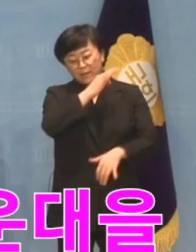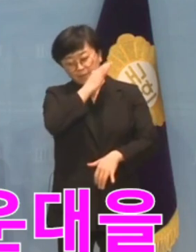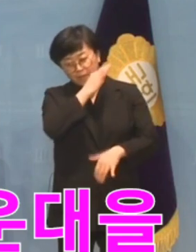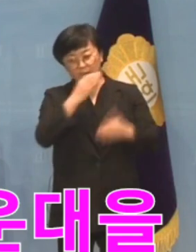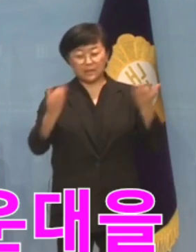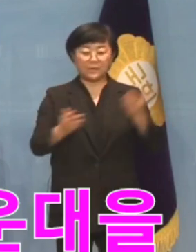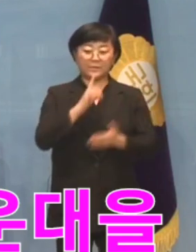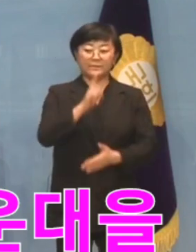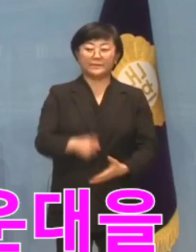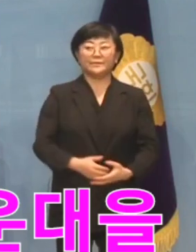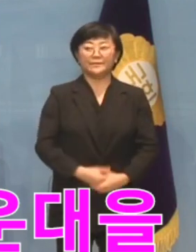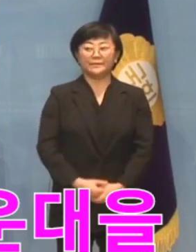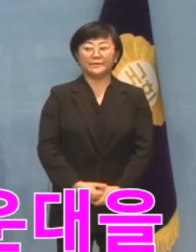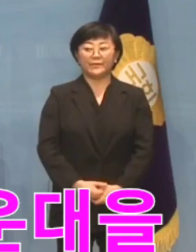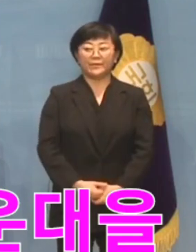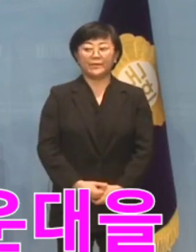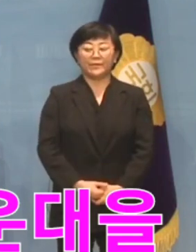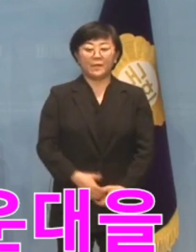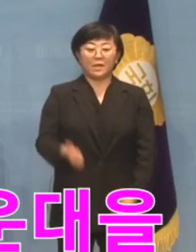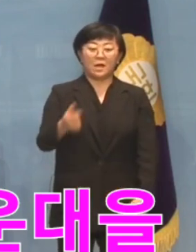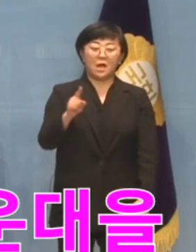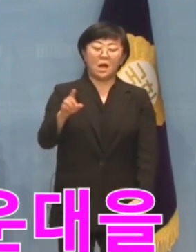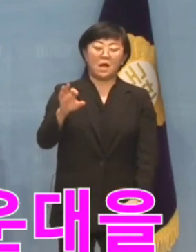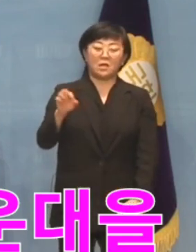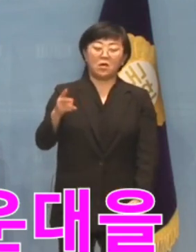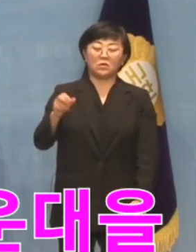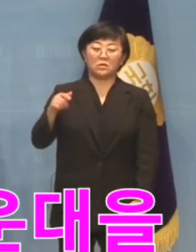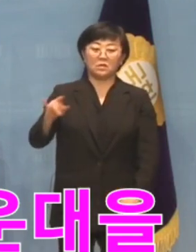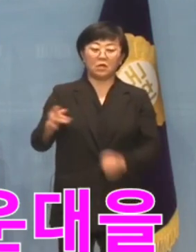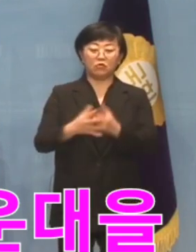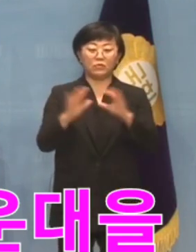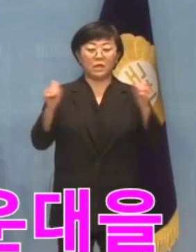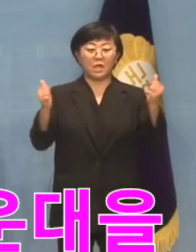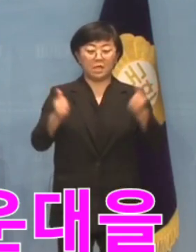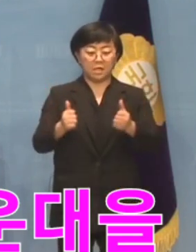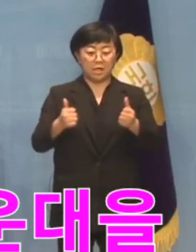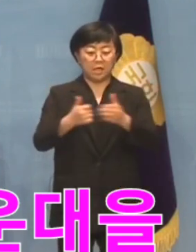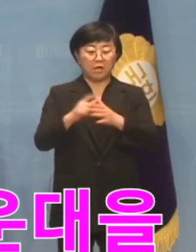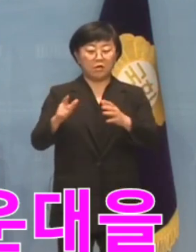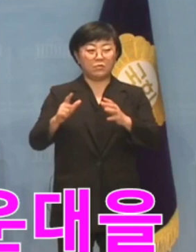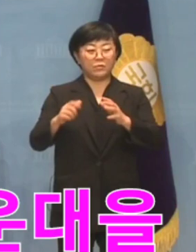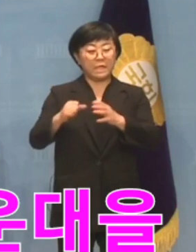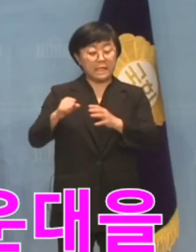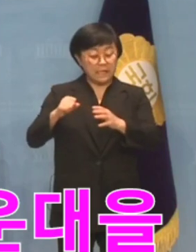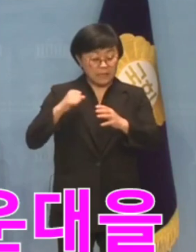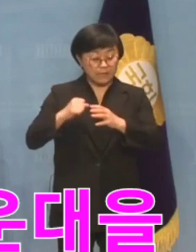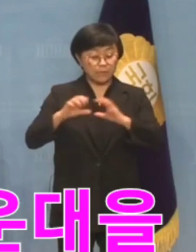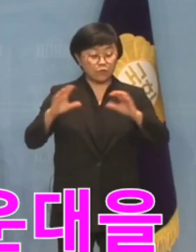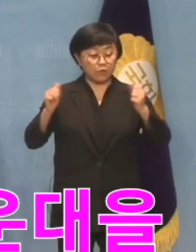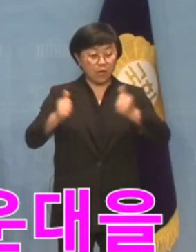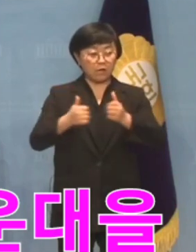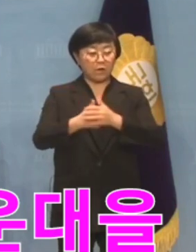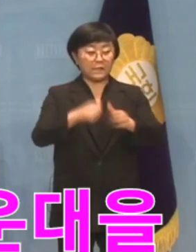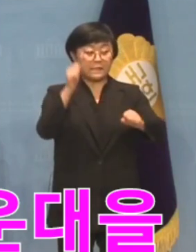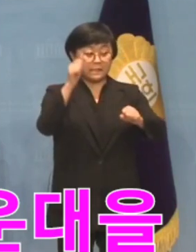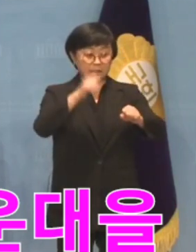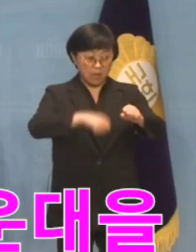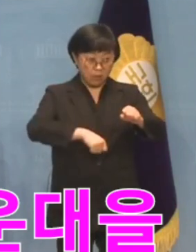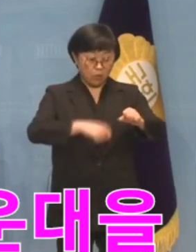사실입니다. 하영재 국민의힘 의원 체포동의안이 어제 국회 본회의에서